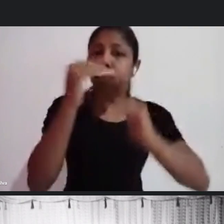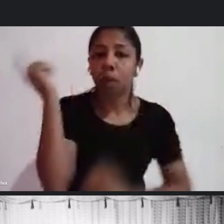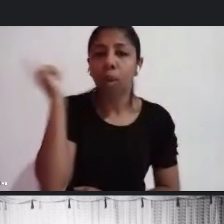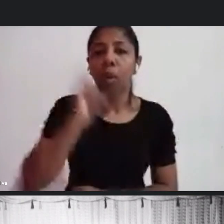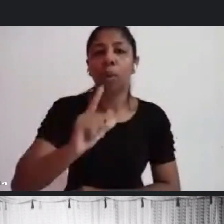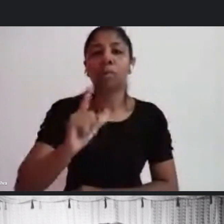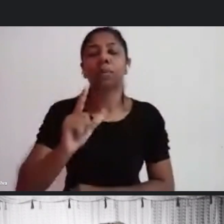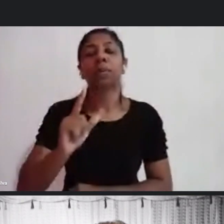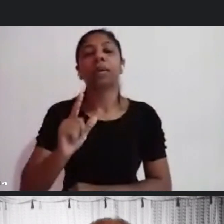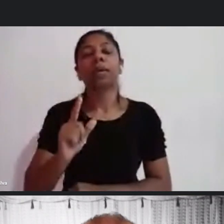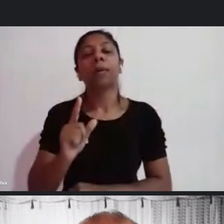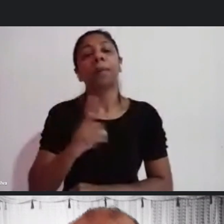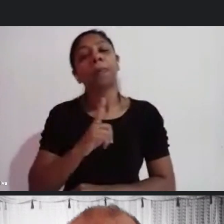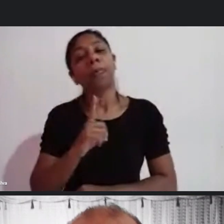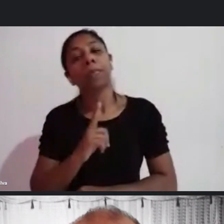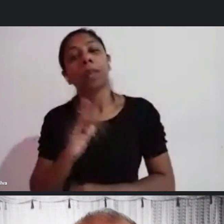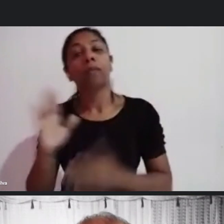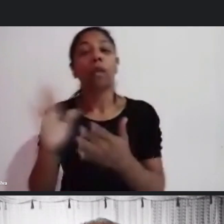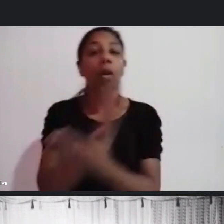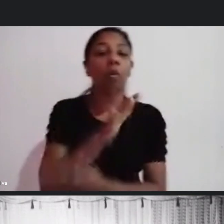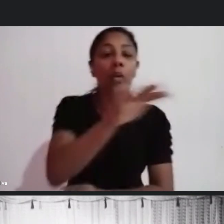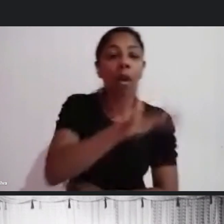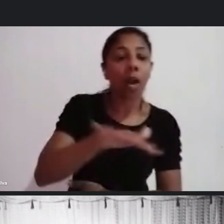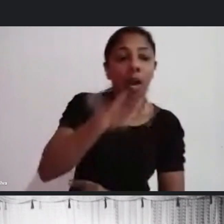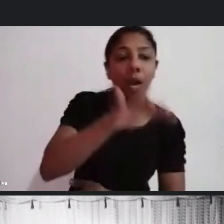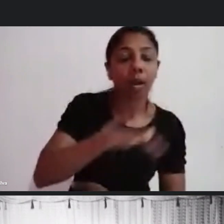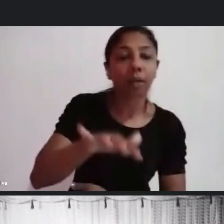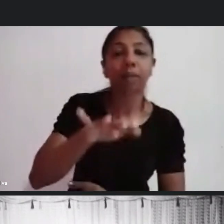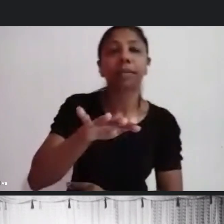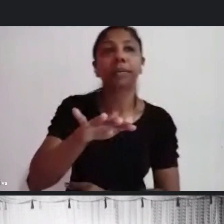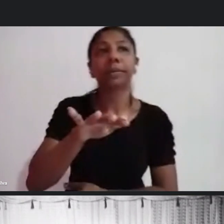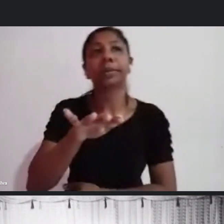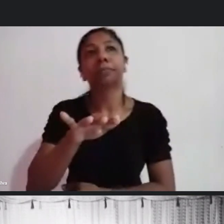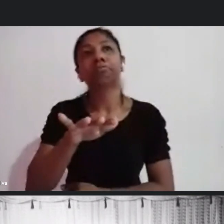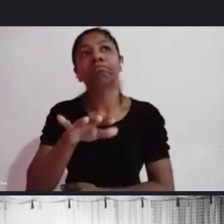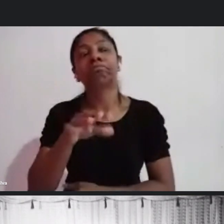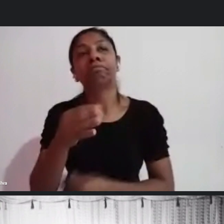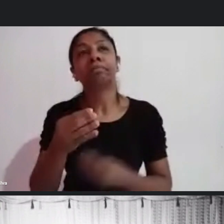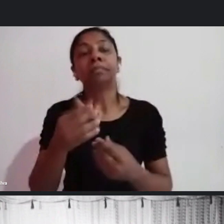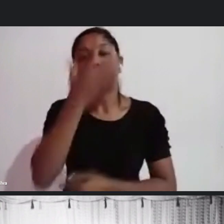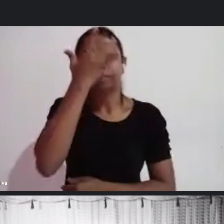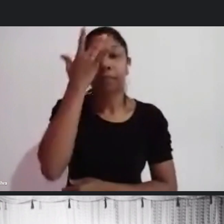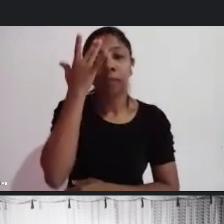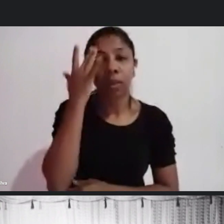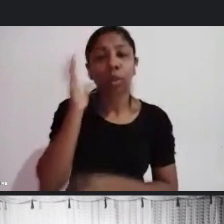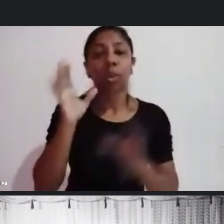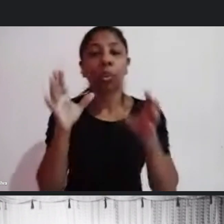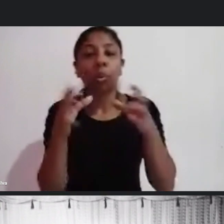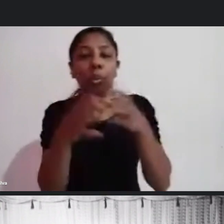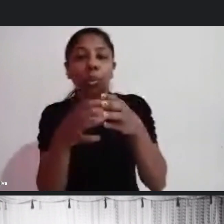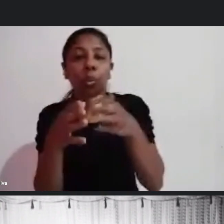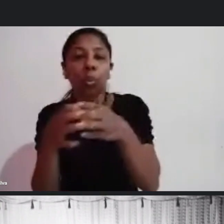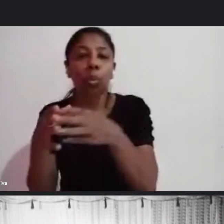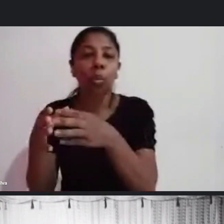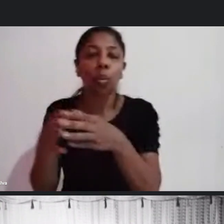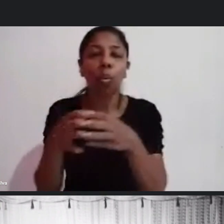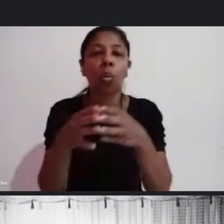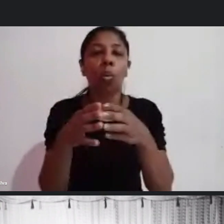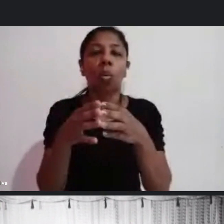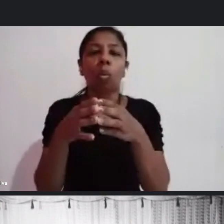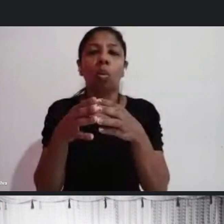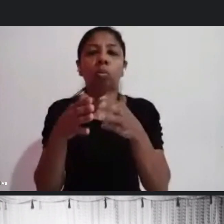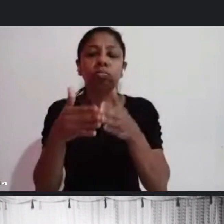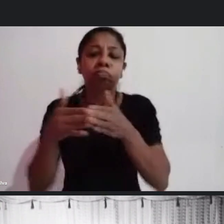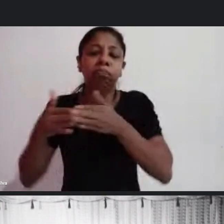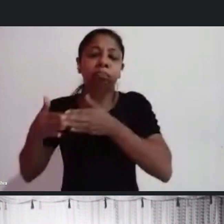algumas áreas de compreamentos, de pessoas, de grupos e agremiações que ficaram de fora, por todas as